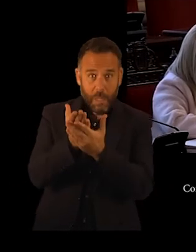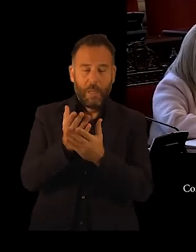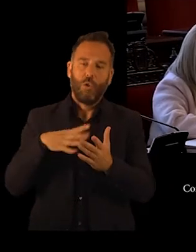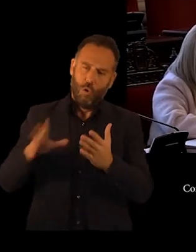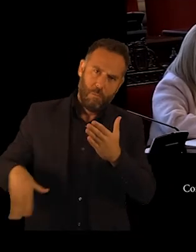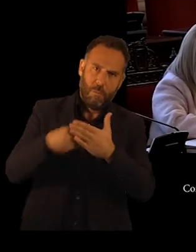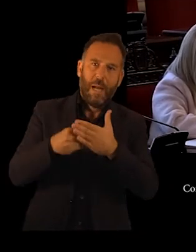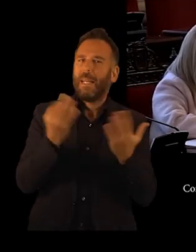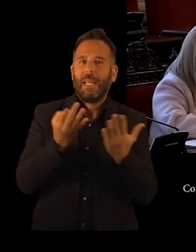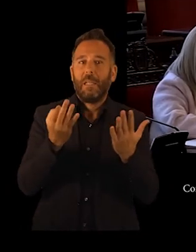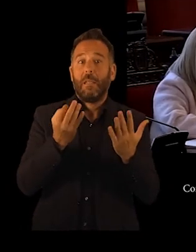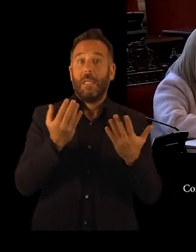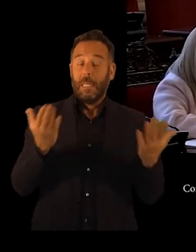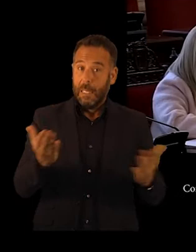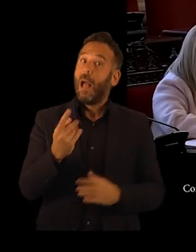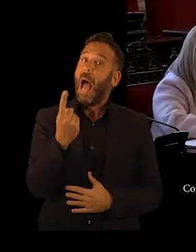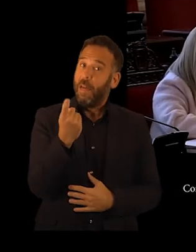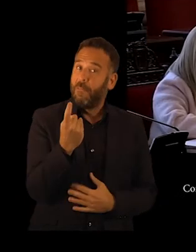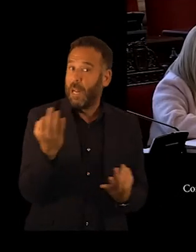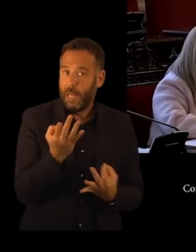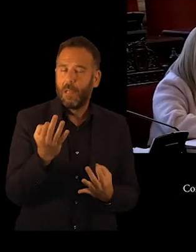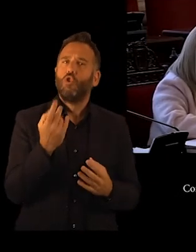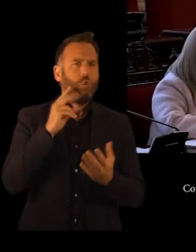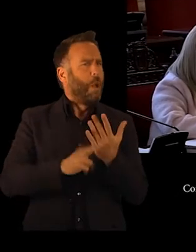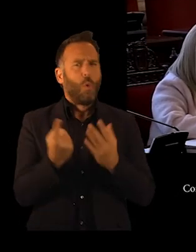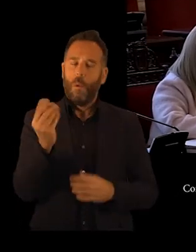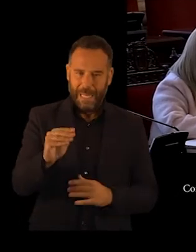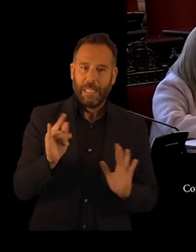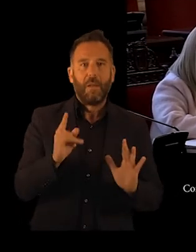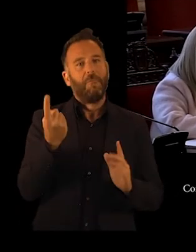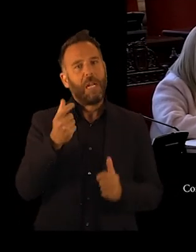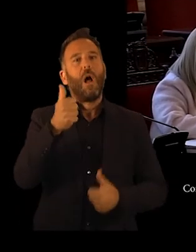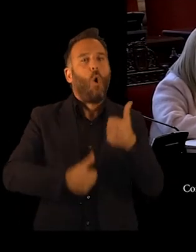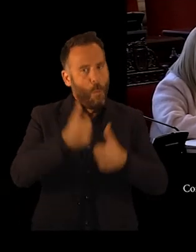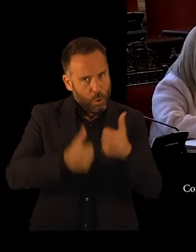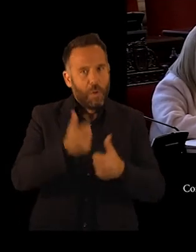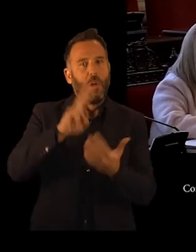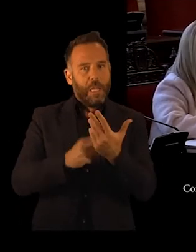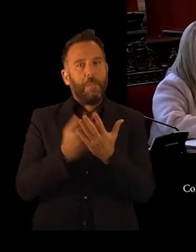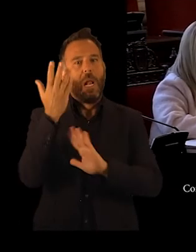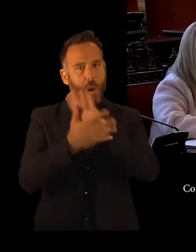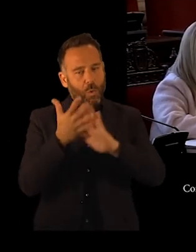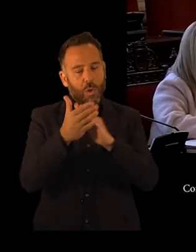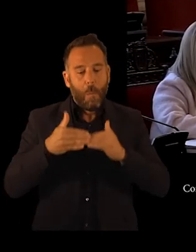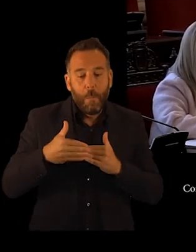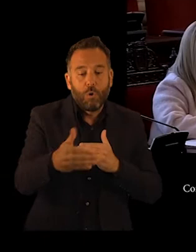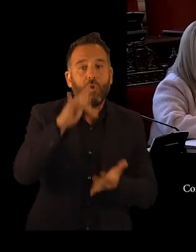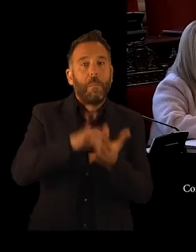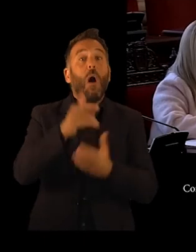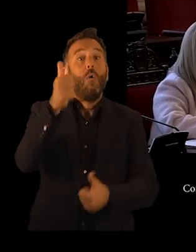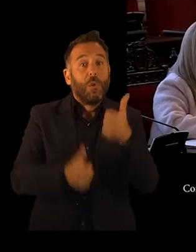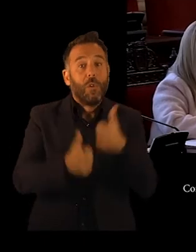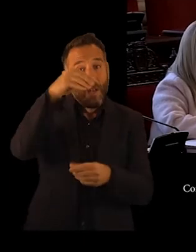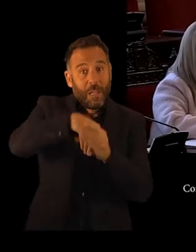enmienda sería, por lo que sería necesario promover la promoción de plazas de intérpretes de lengua de signos en las próximas convocatorias públicas de